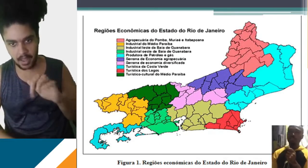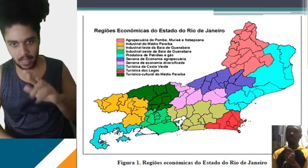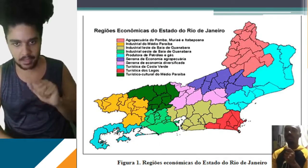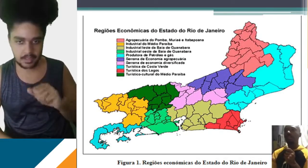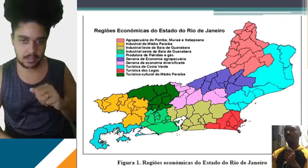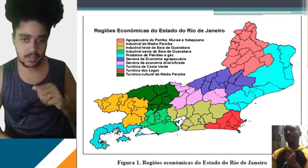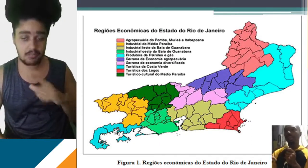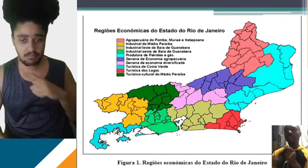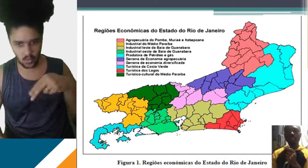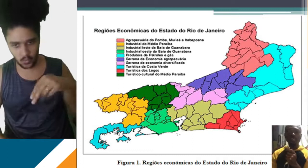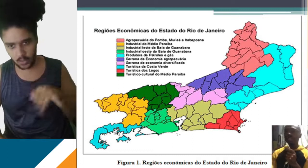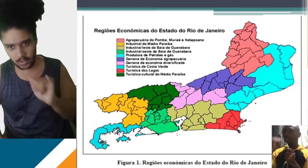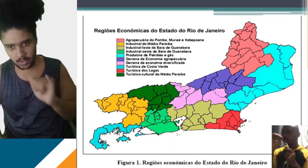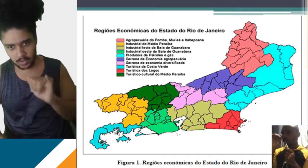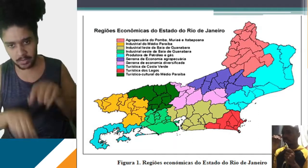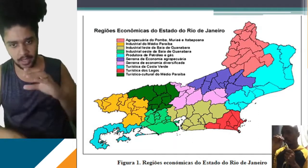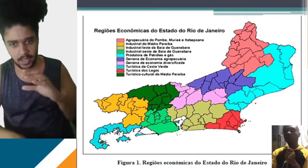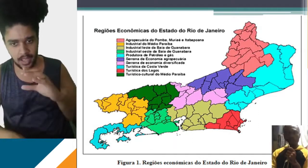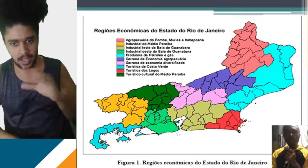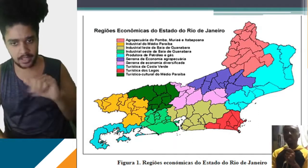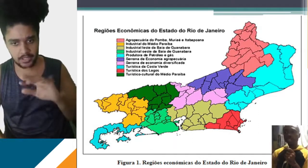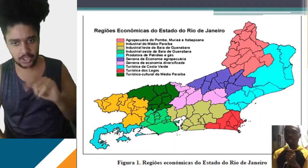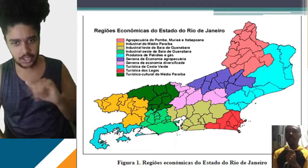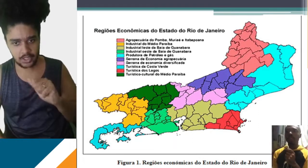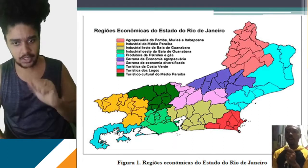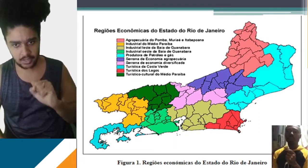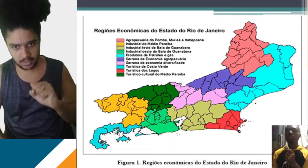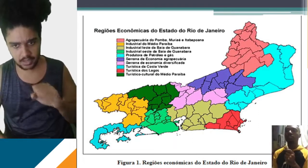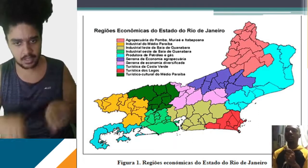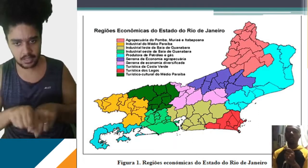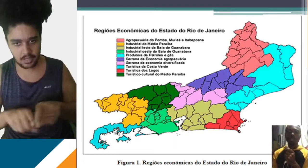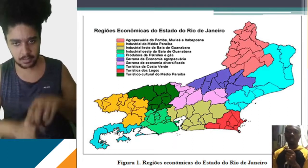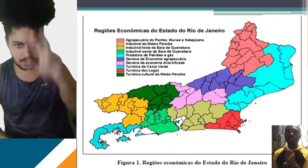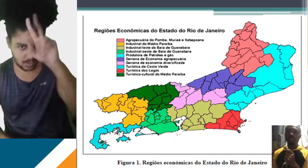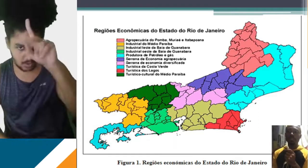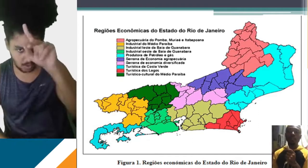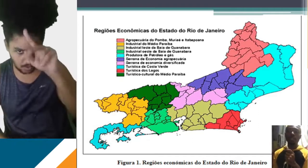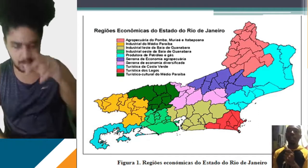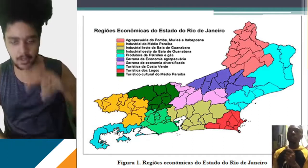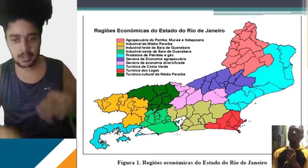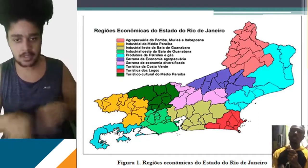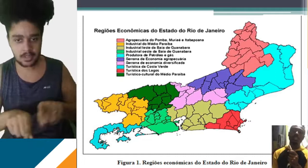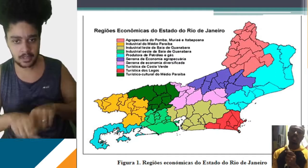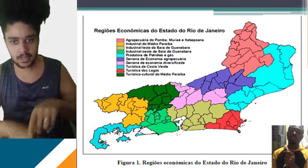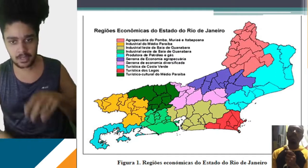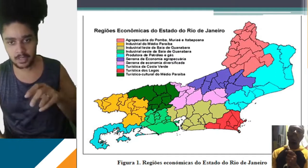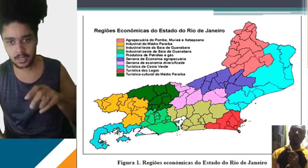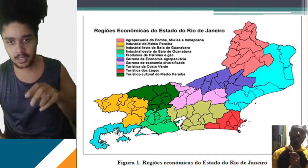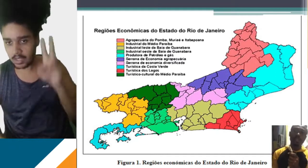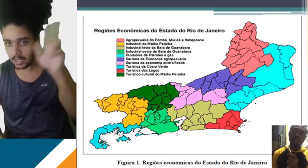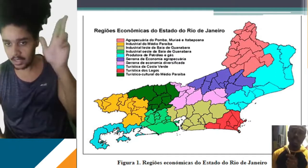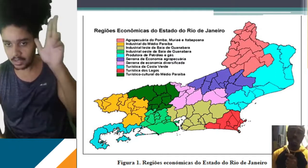compõem Novos do Sul, Caxias, o próprio Rio de Janeiro, Milópolis, Pesquita, Belforroso. Enquanto as outras áreas